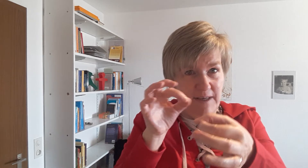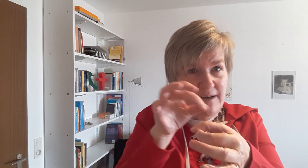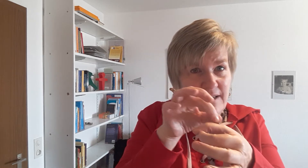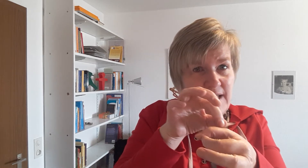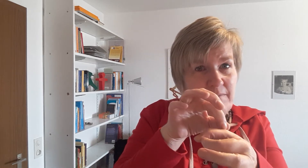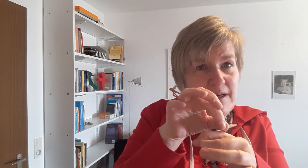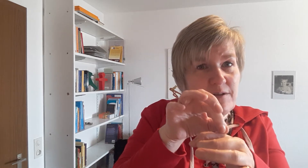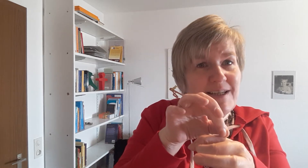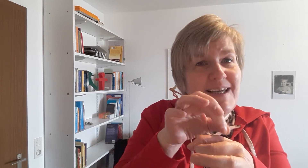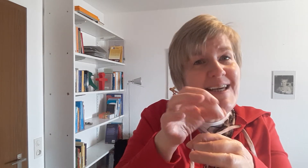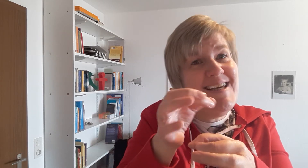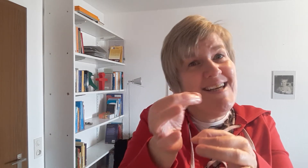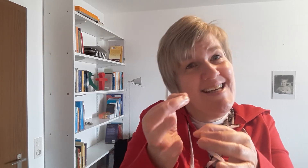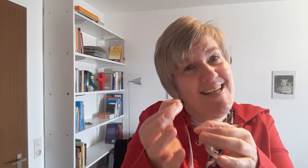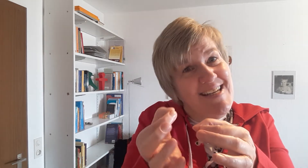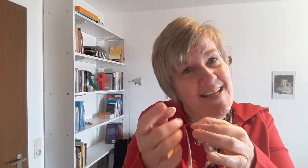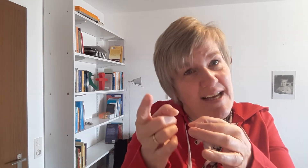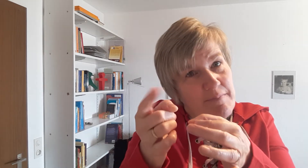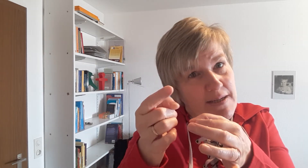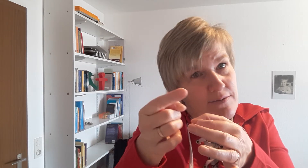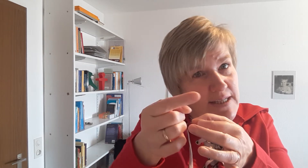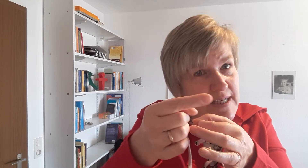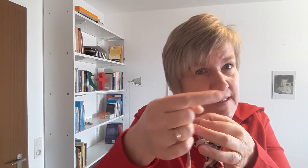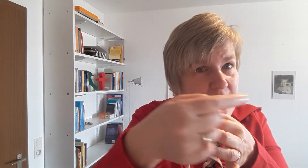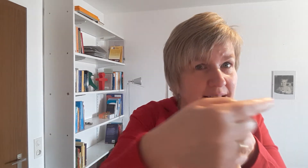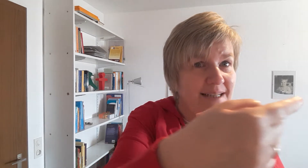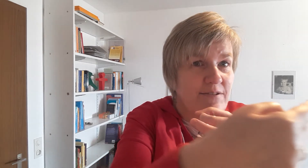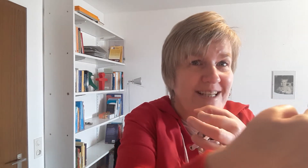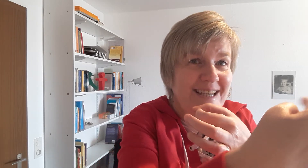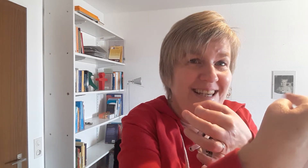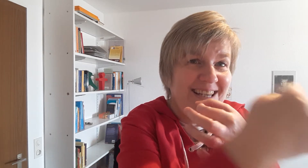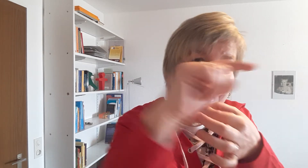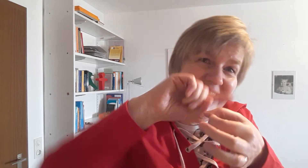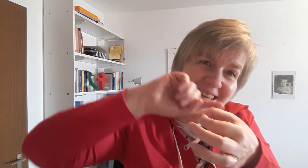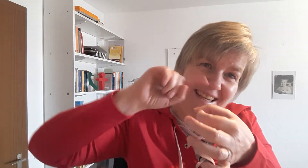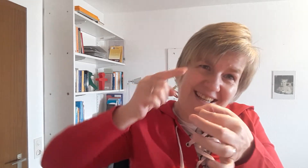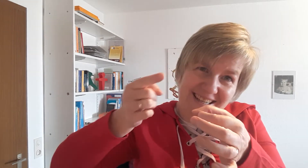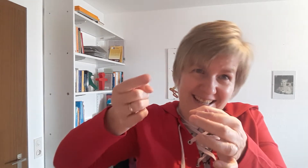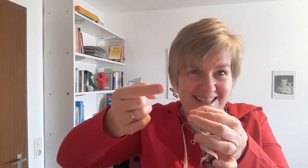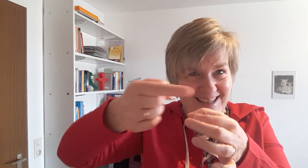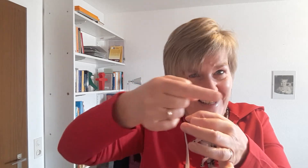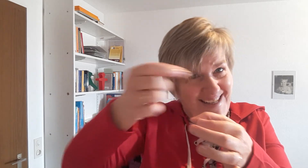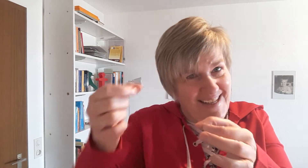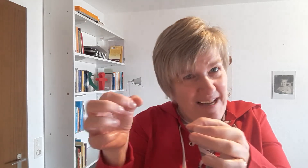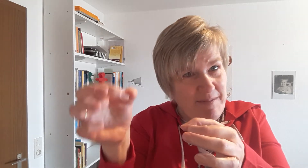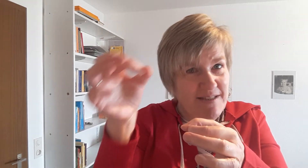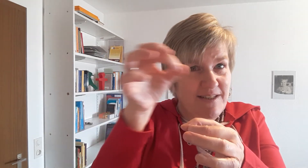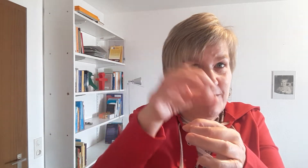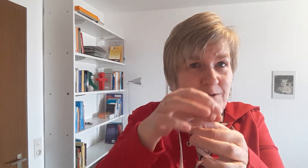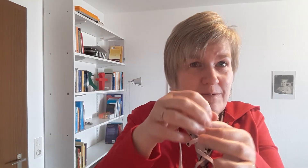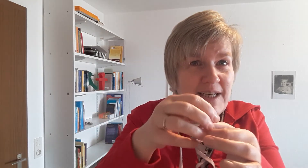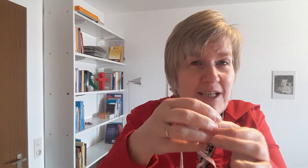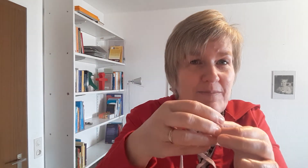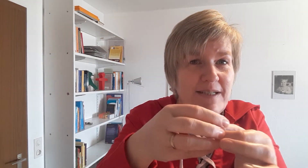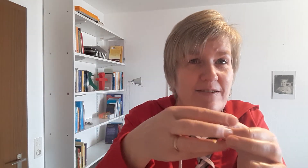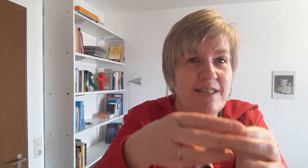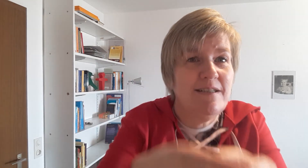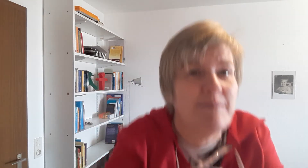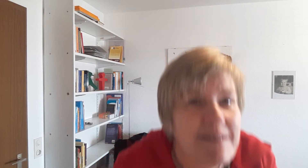Fingern. Machen so Hi-Hi-Hi-Hi-Hi-Hi-Hi. Machen so den Rest alles rein. Hi-Hi-Hi-Hi-Hi-Hi Machen sie wieder zu und schmeißen doch die in den Himmel.